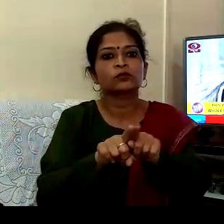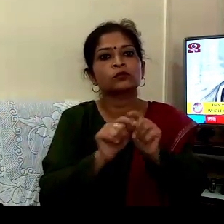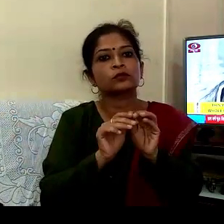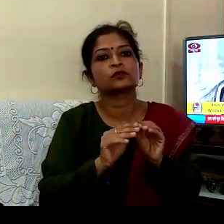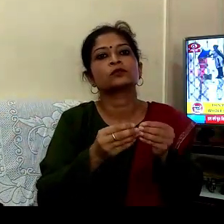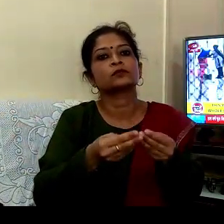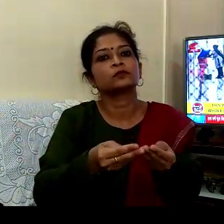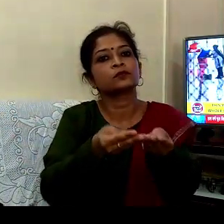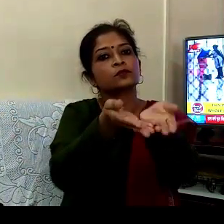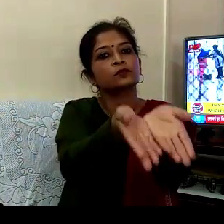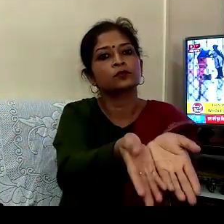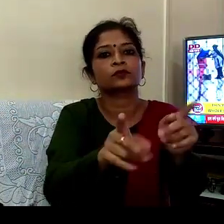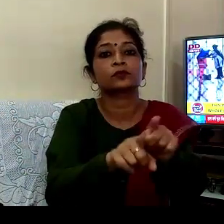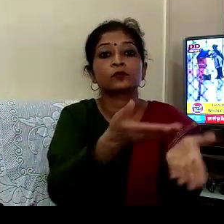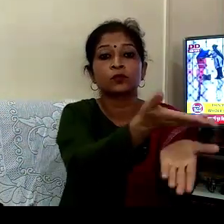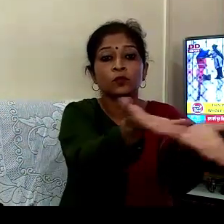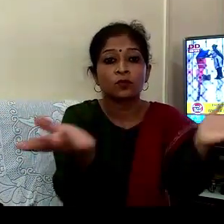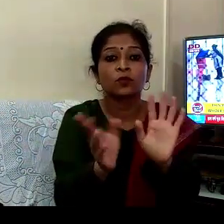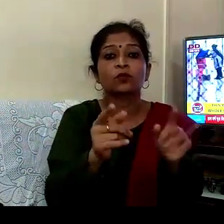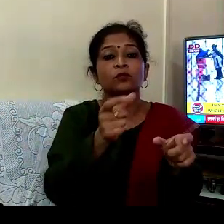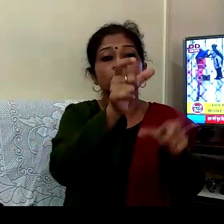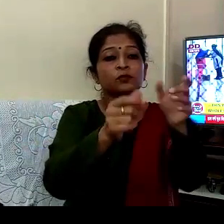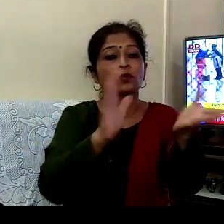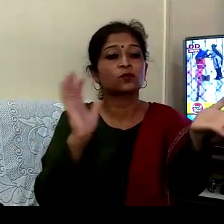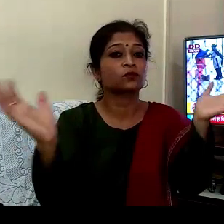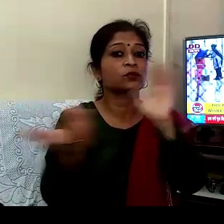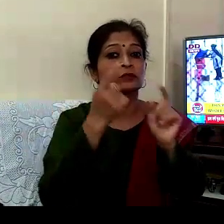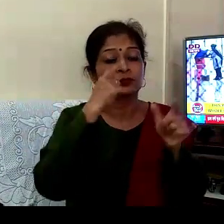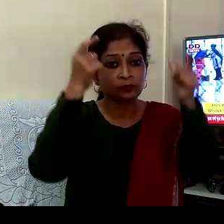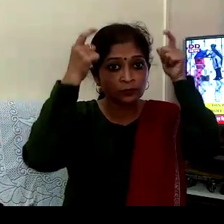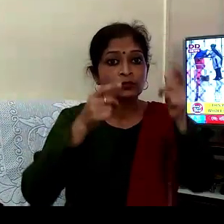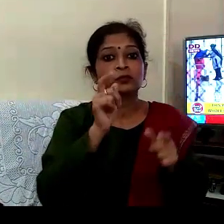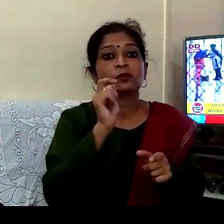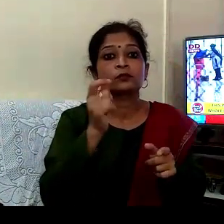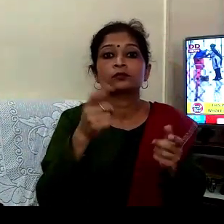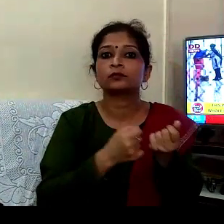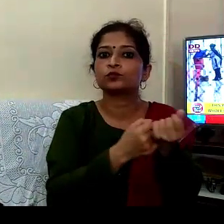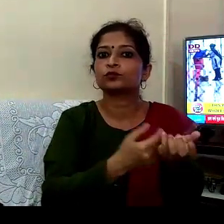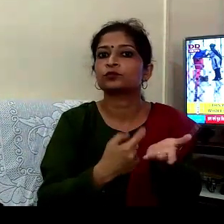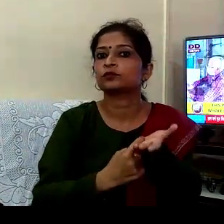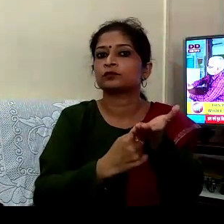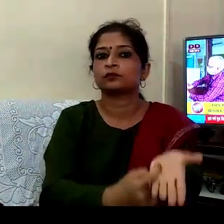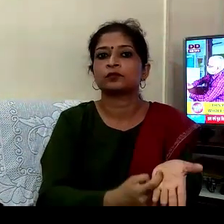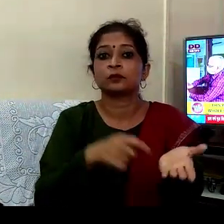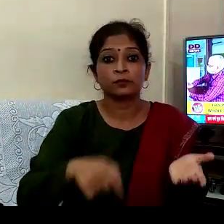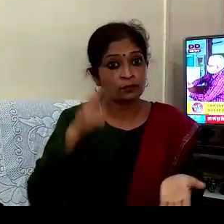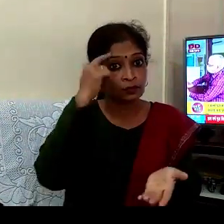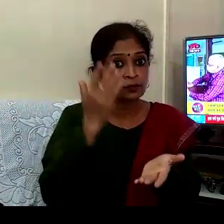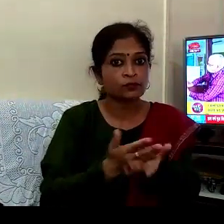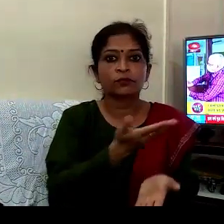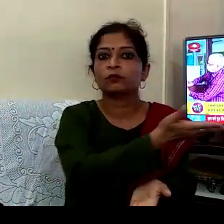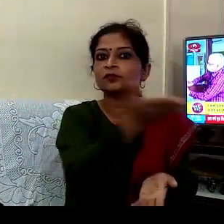سمدائے کے لیے بہت بڑی پریشہ کی گھڑی بن کر کے آیا ہے مجھے وشوات ہے کہ آپ سبھی اس